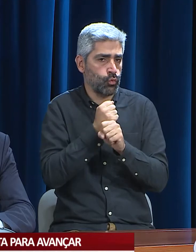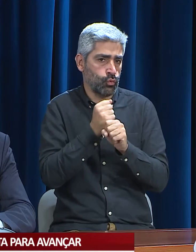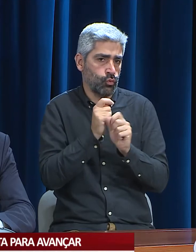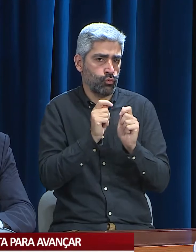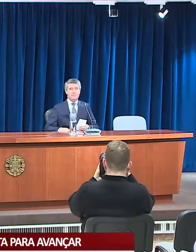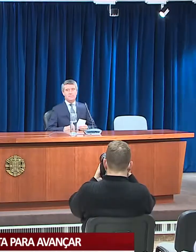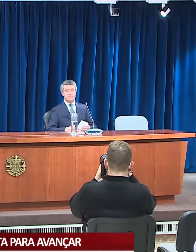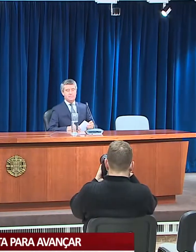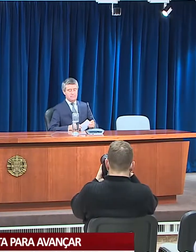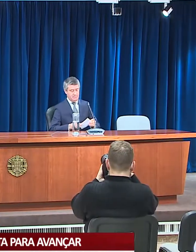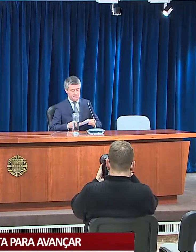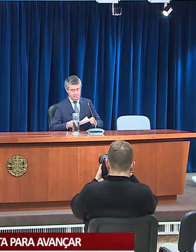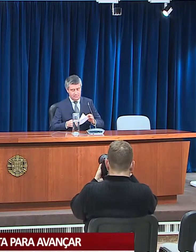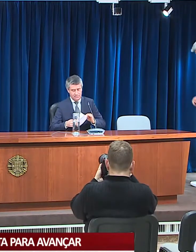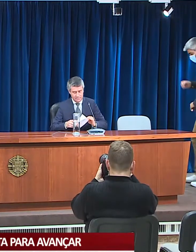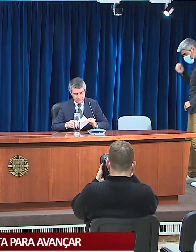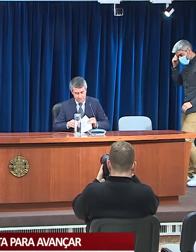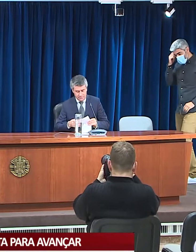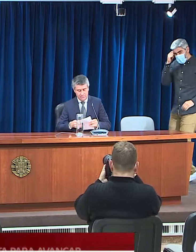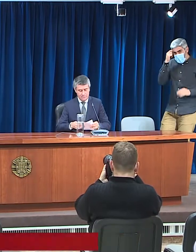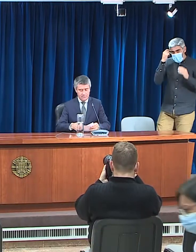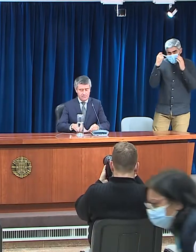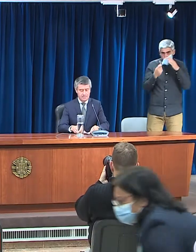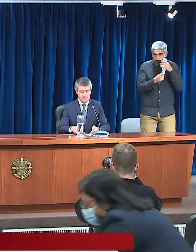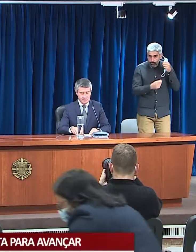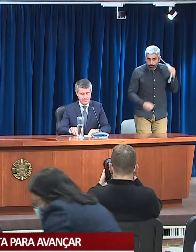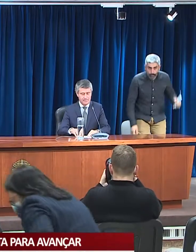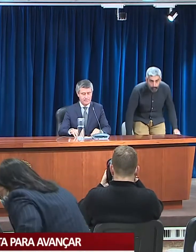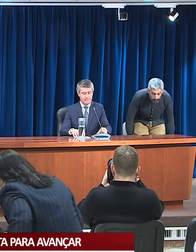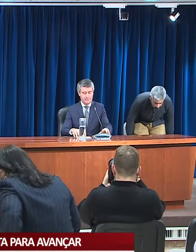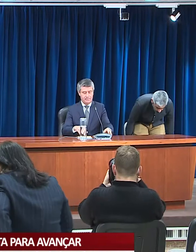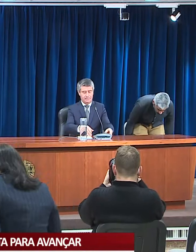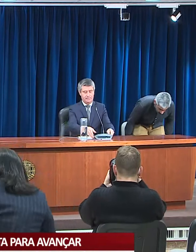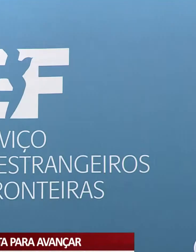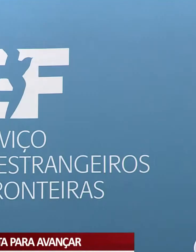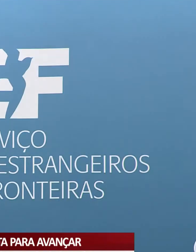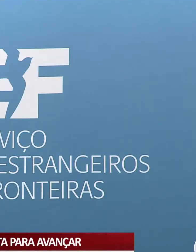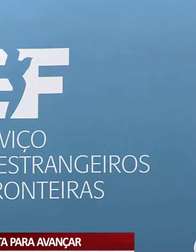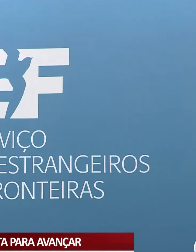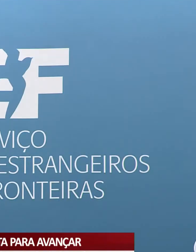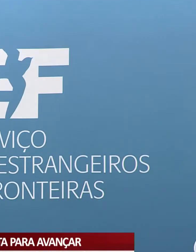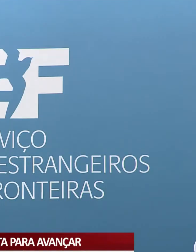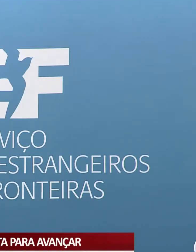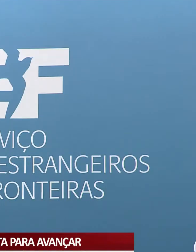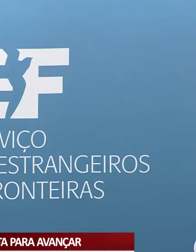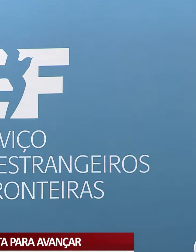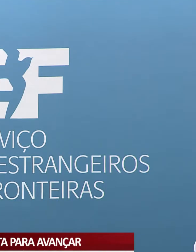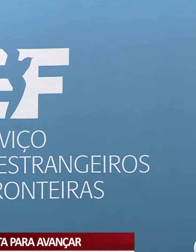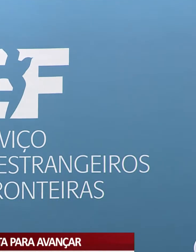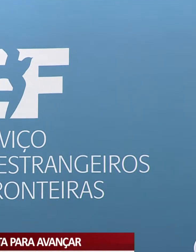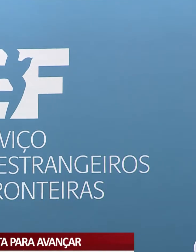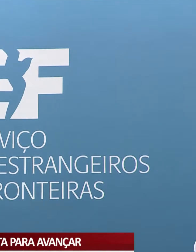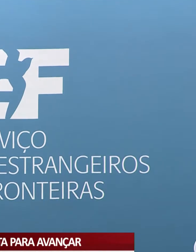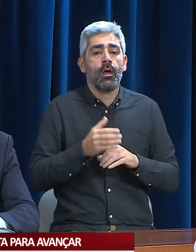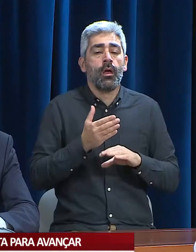do Estado. Uma das justificações agora apontadas por José Luís Carneiro prende-se com a formação que é preciso dar aos trabalhadores do controle de fronteiras